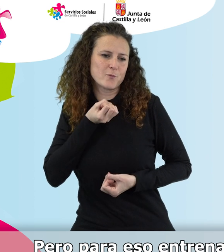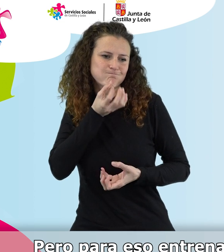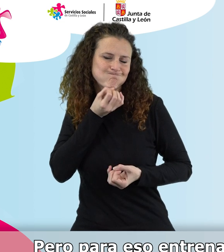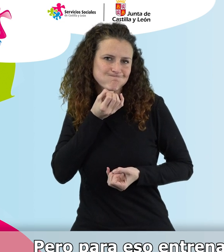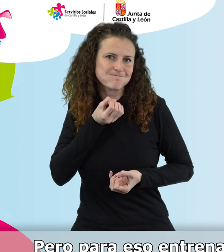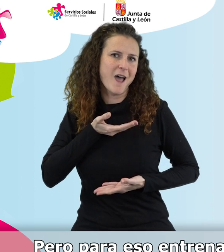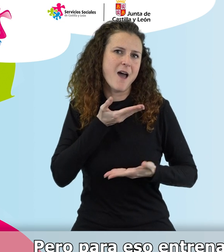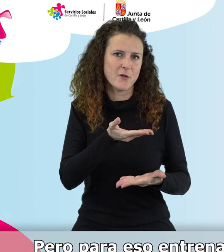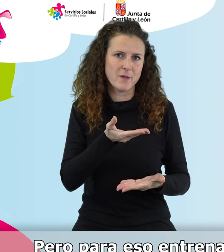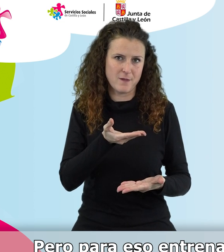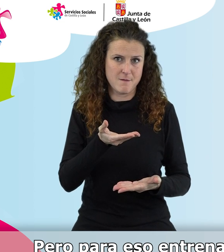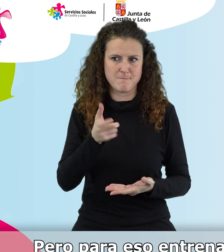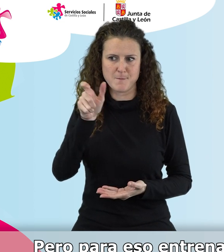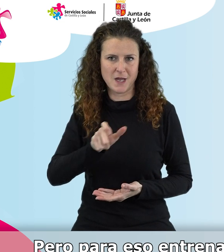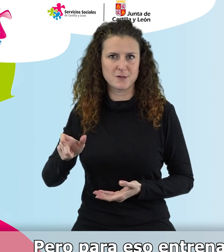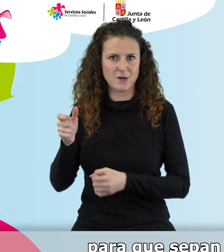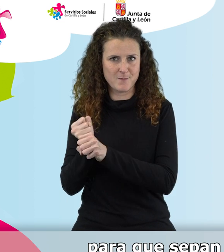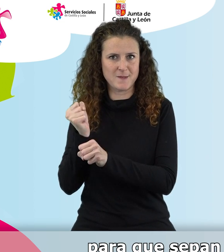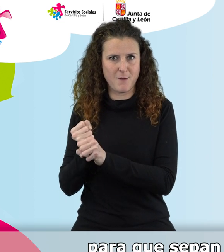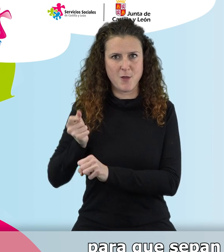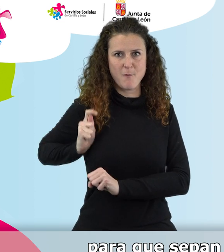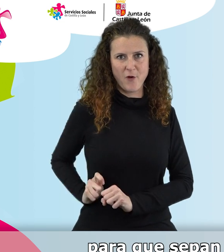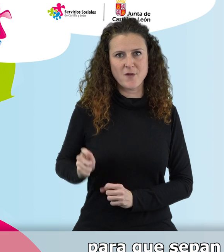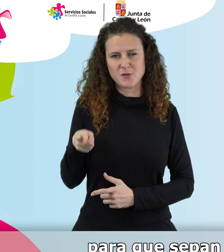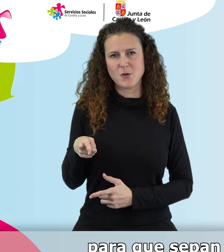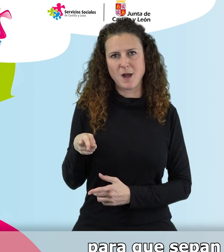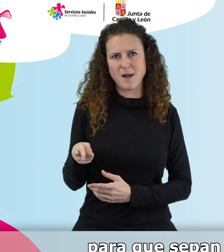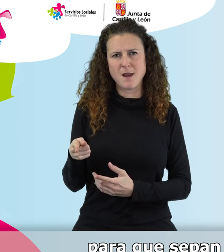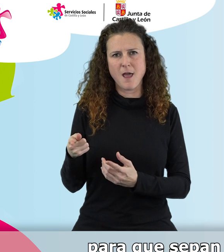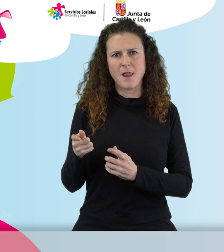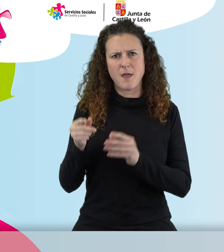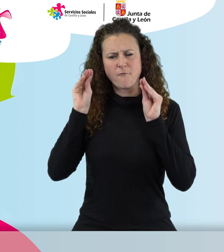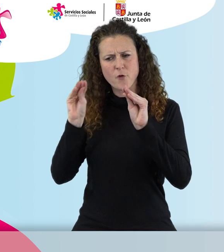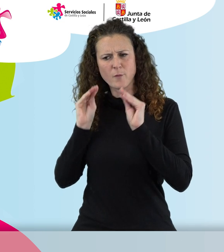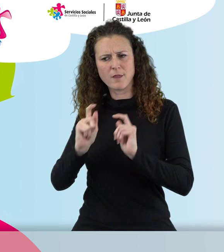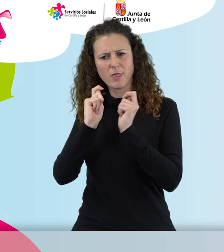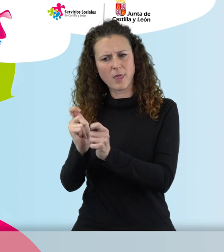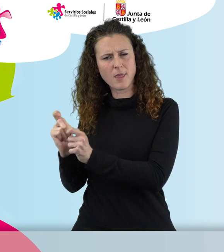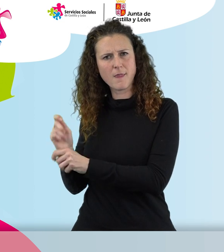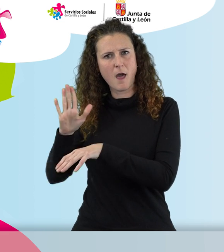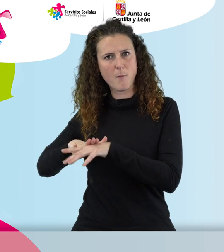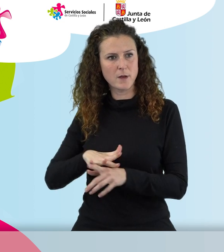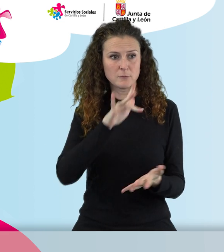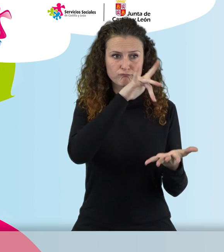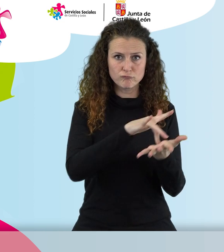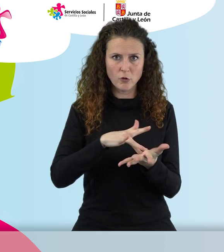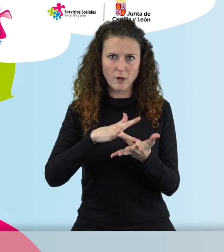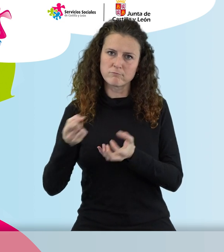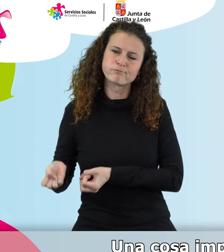Pero para eso entrenamos al personal, a los teleoperadores, para que sepan identificar esas situaciones y dar soporte en esos casos.